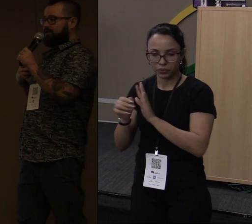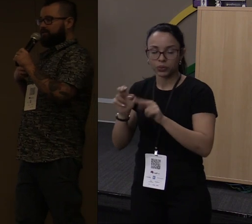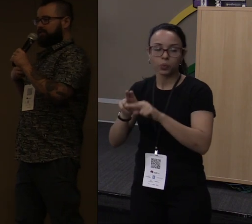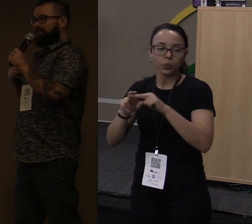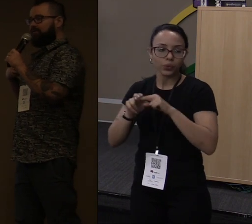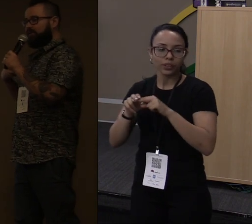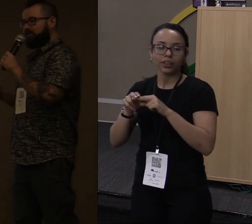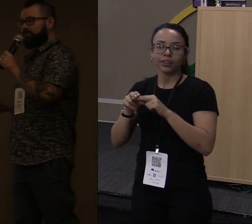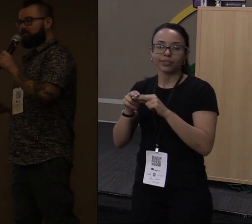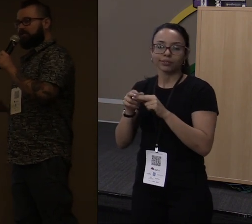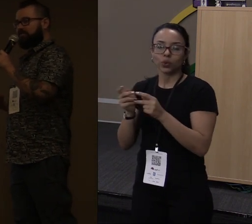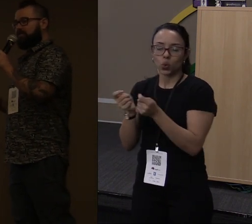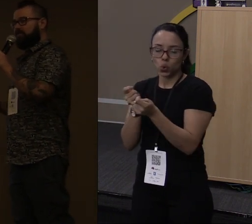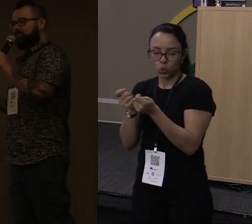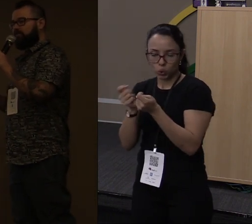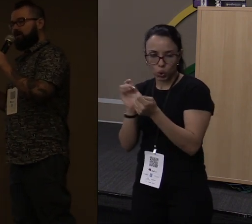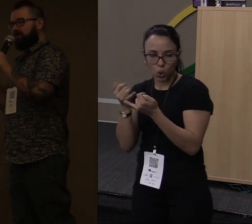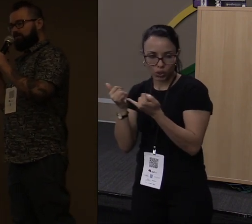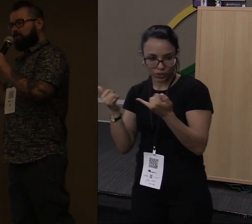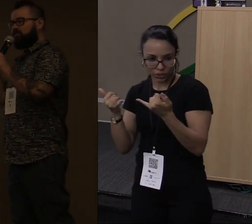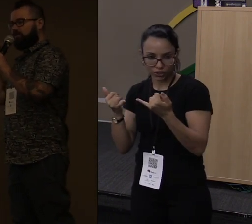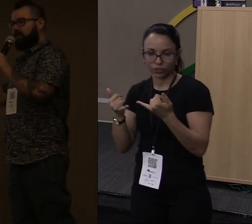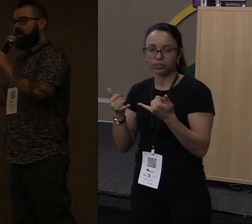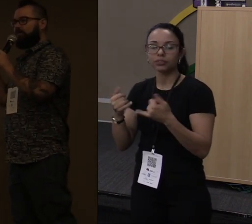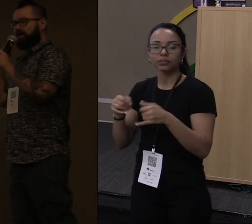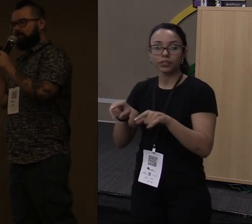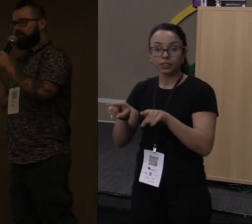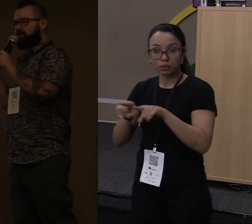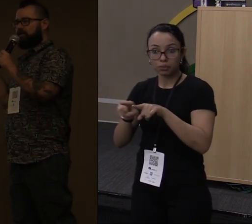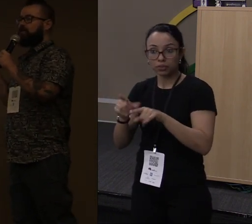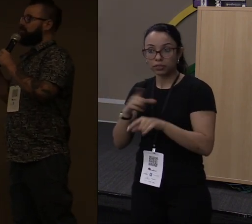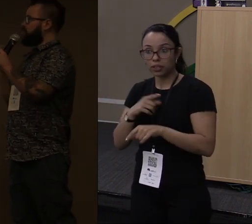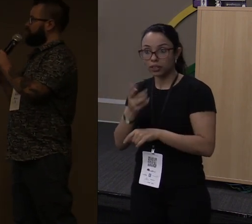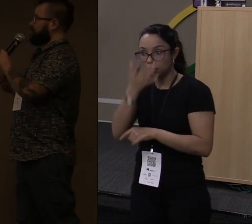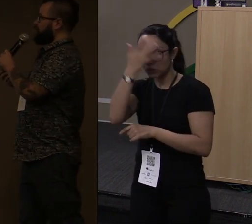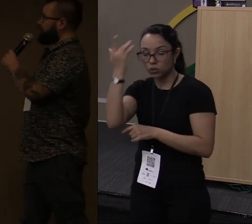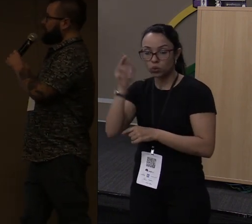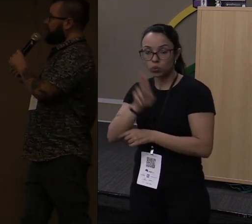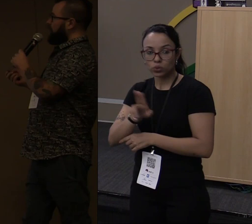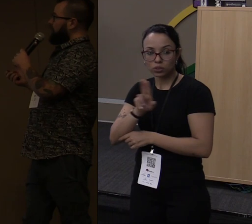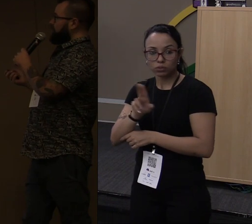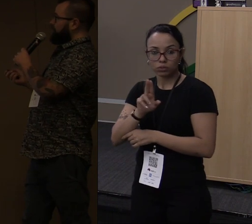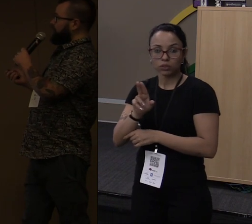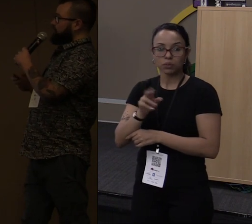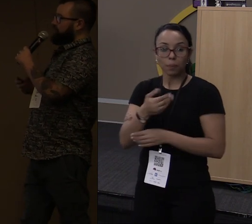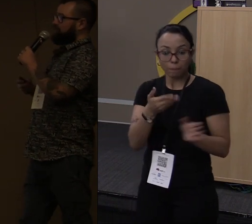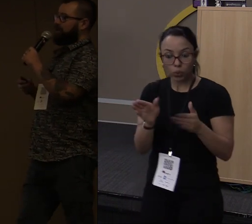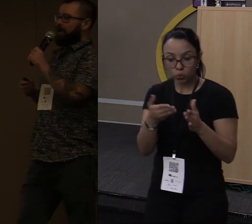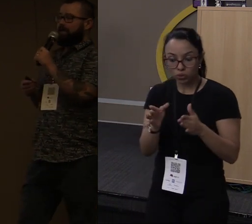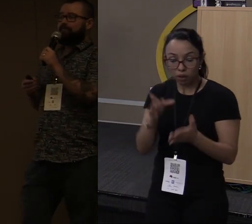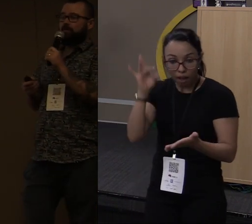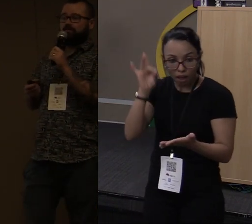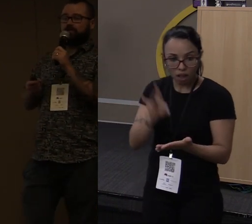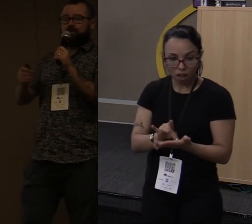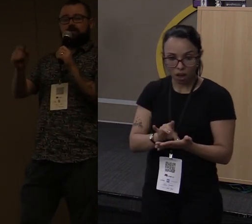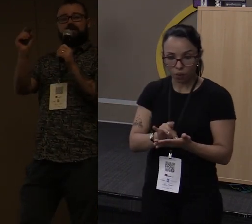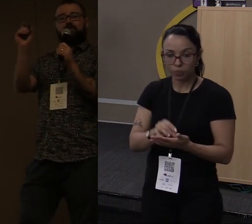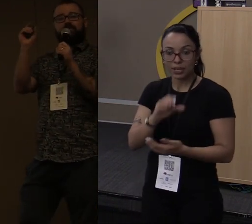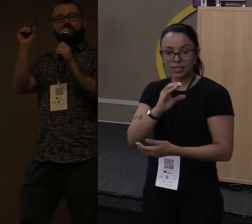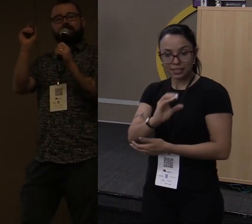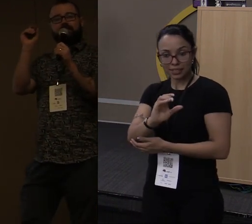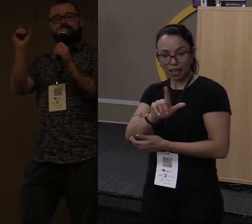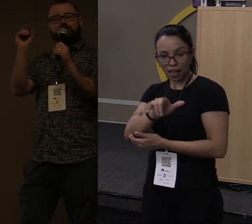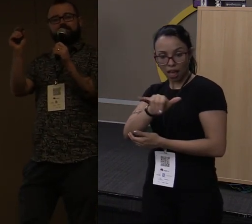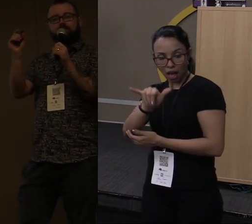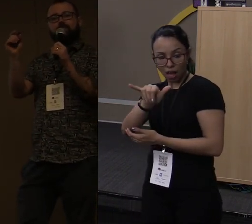E já tem muita gente utilizando isso em produção real, para IoT, por exemplo. Parte de CLI, ou seja, eu quero